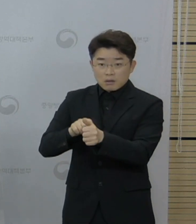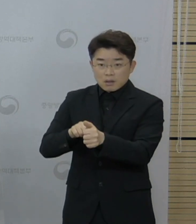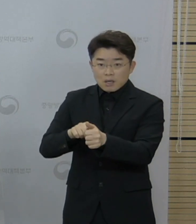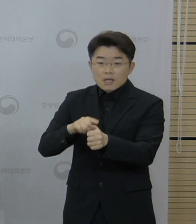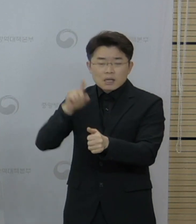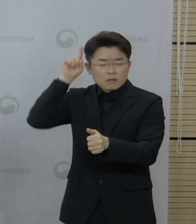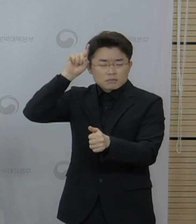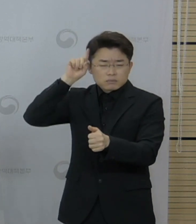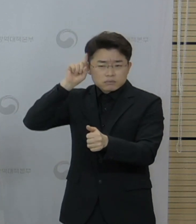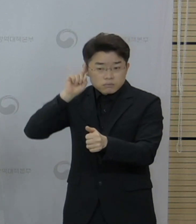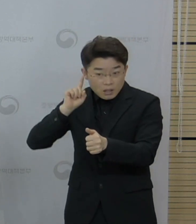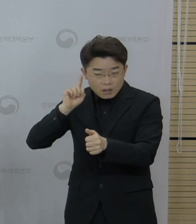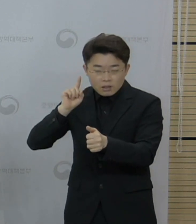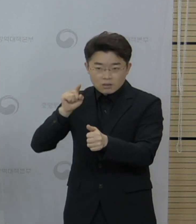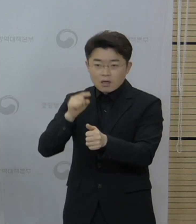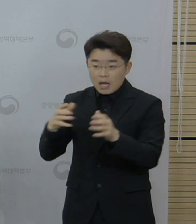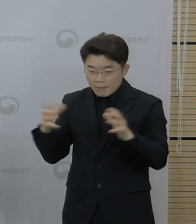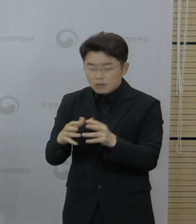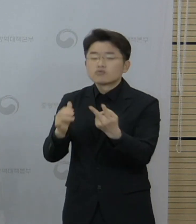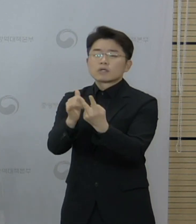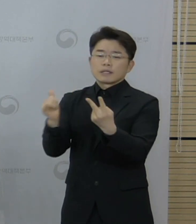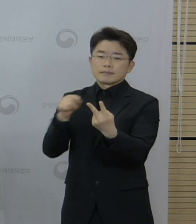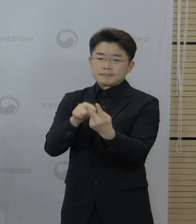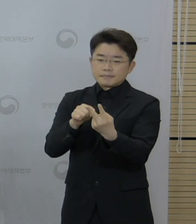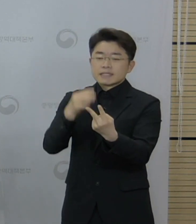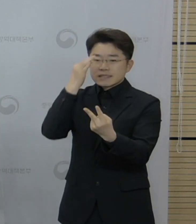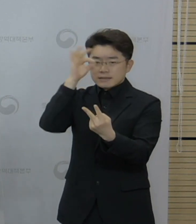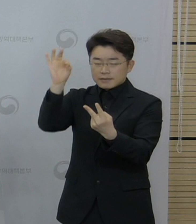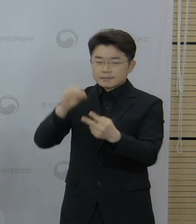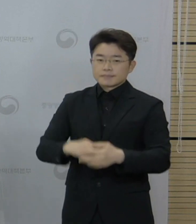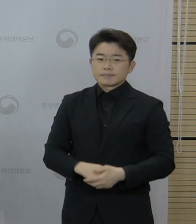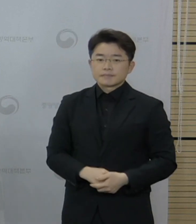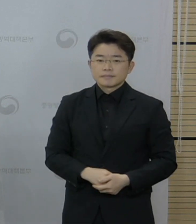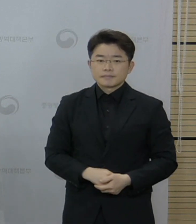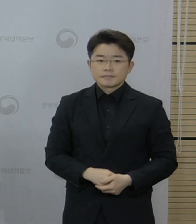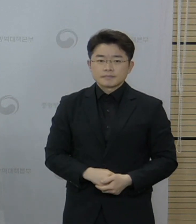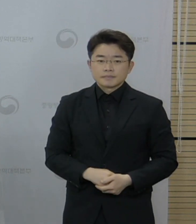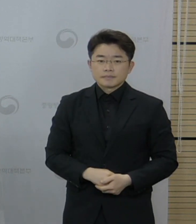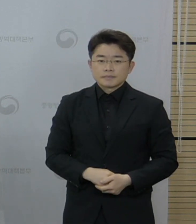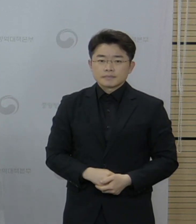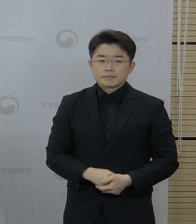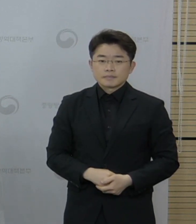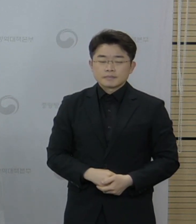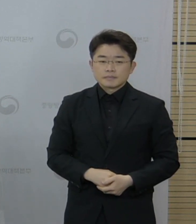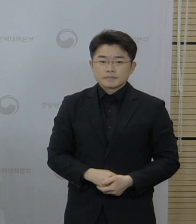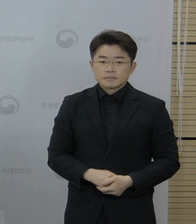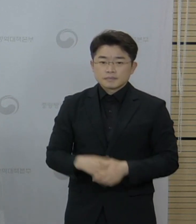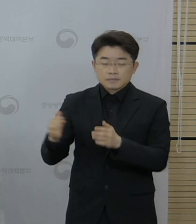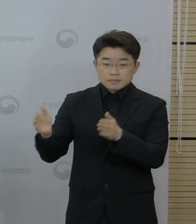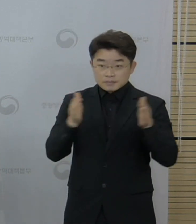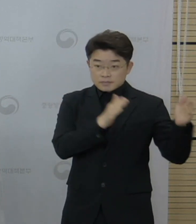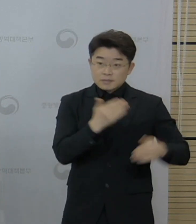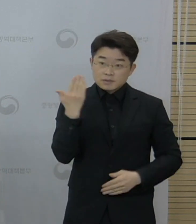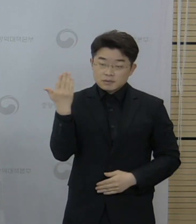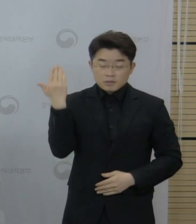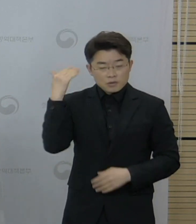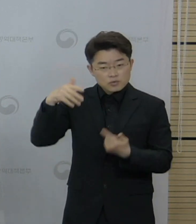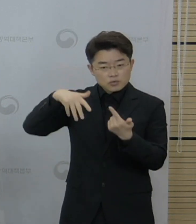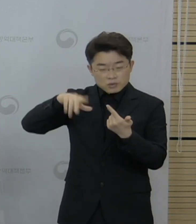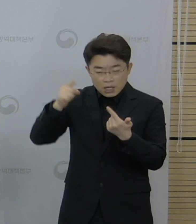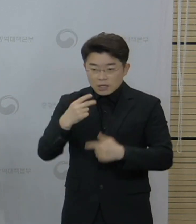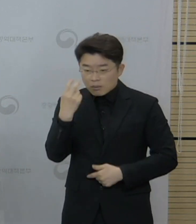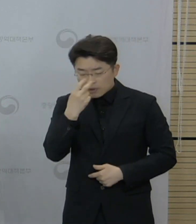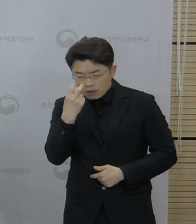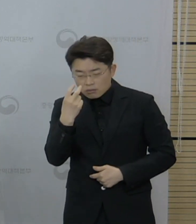혈압 저하 이런 케이스로 해서 중증 사례 인정된 케이스가 한 케이스, 그 다음에 6차 회의 때 인정된 케이스 한